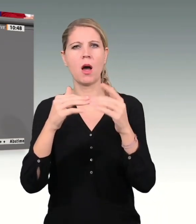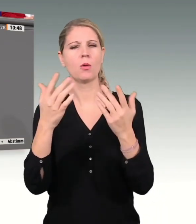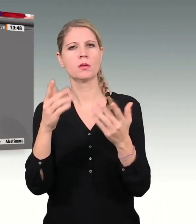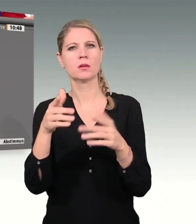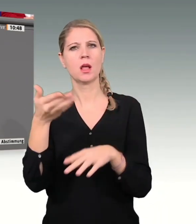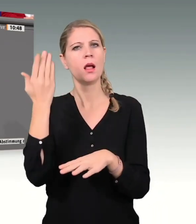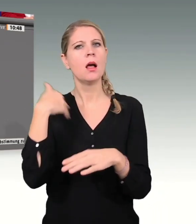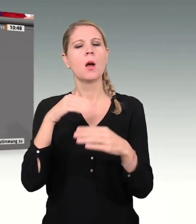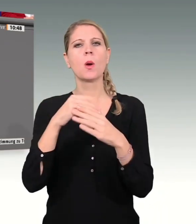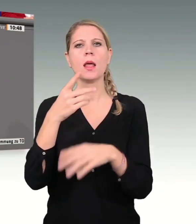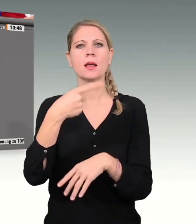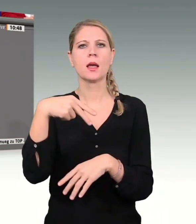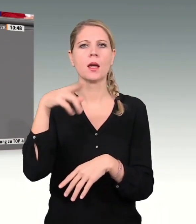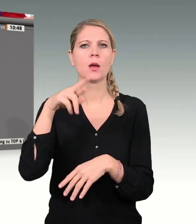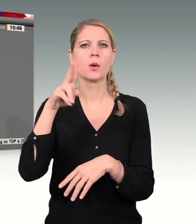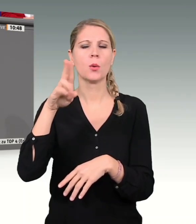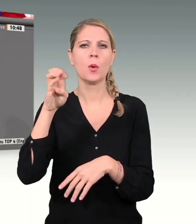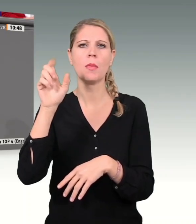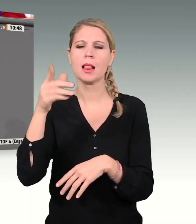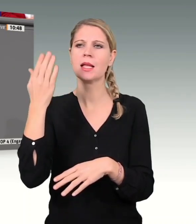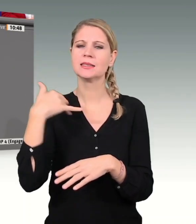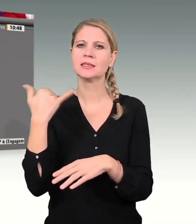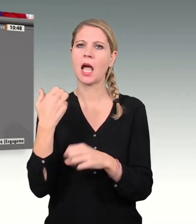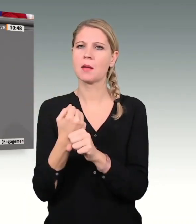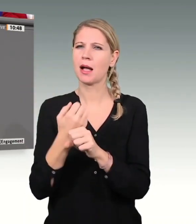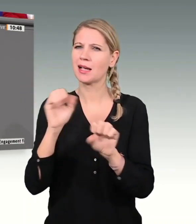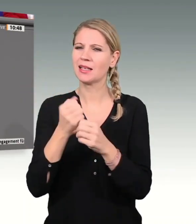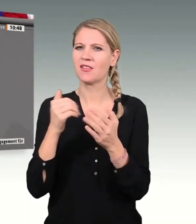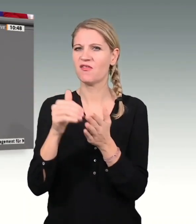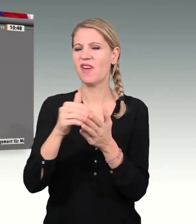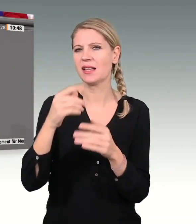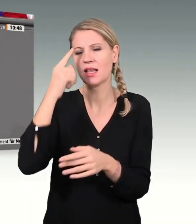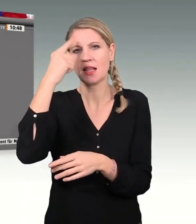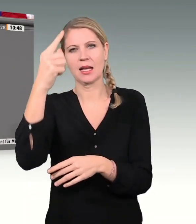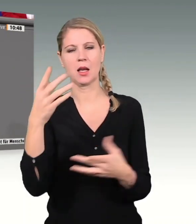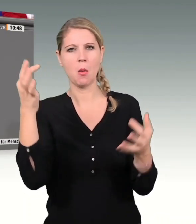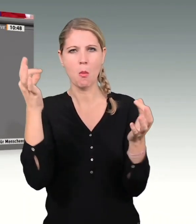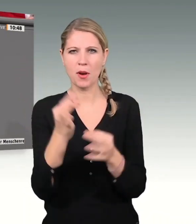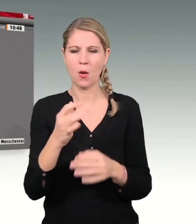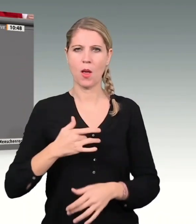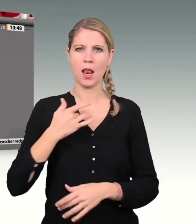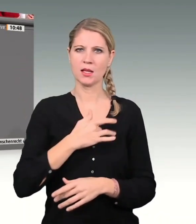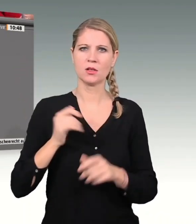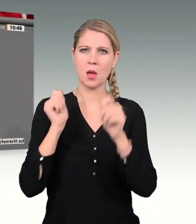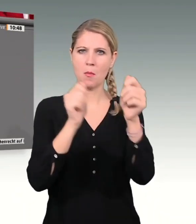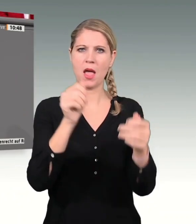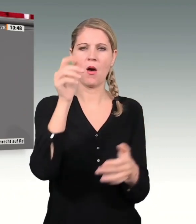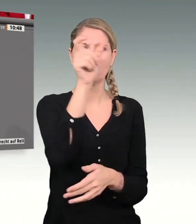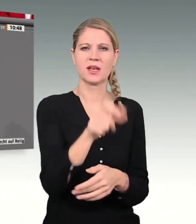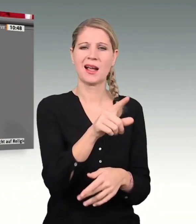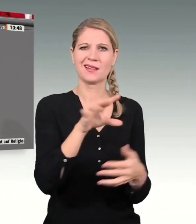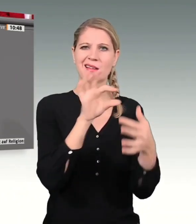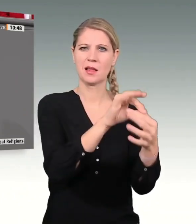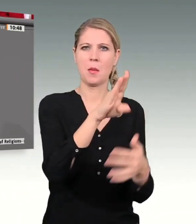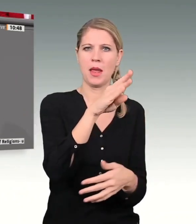Jahren gemacht hat, noch einmal weiterdenken? Braucht es den Religionsbeauftragten beim BMZ? Oder wäre